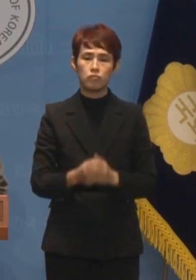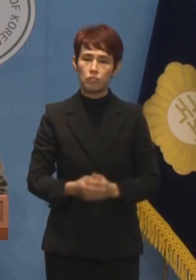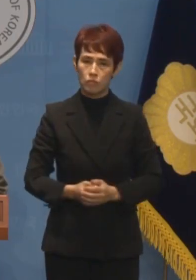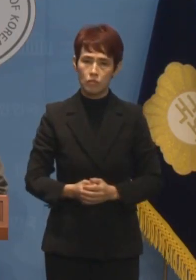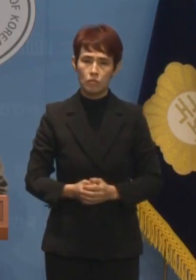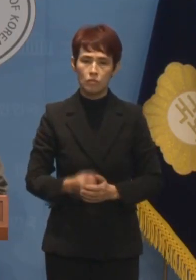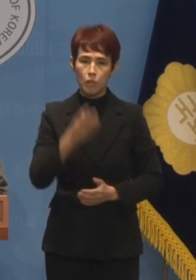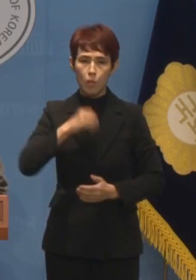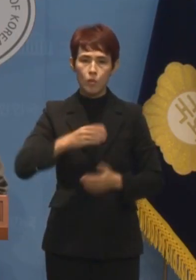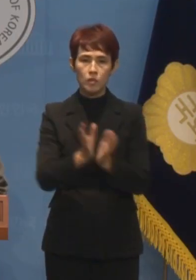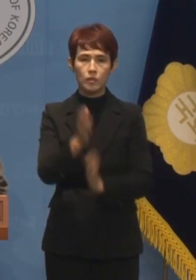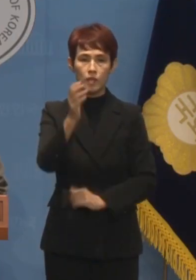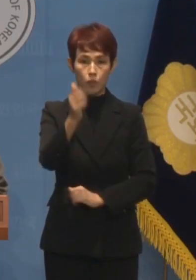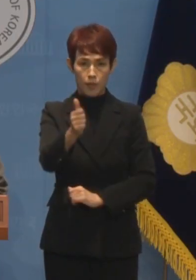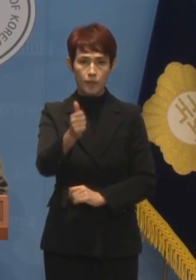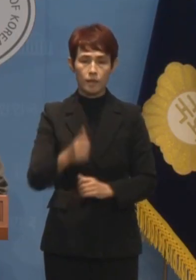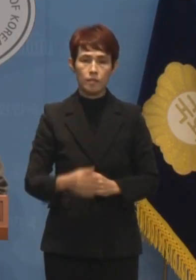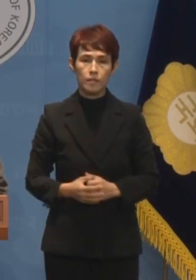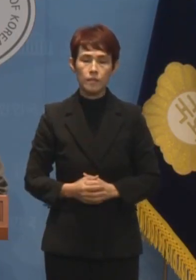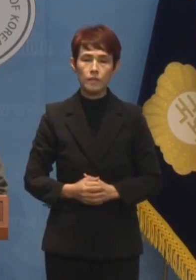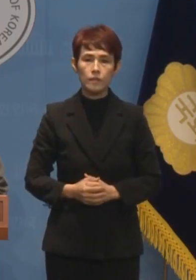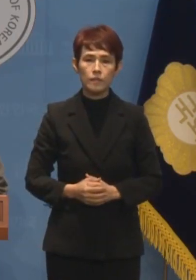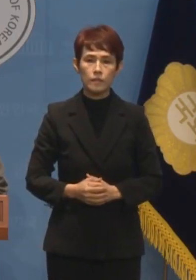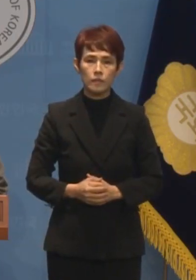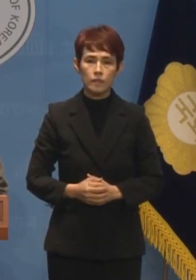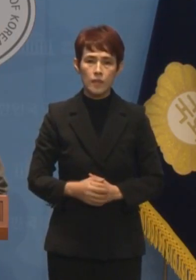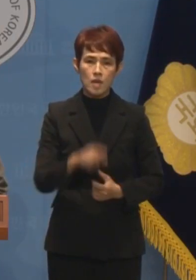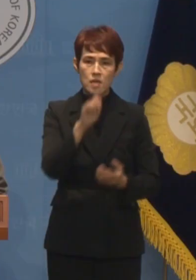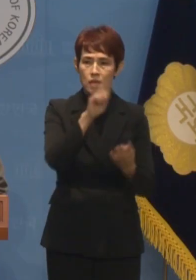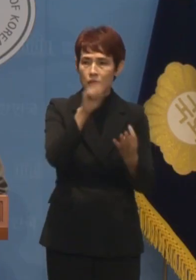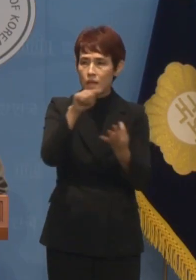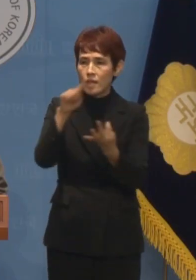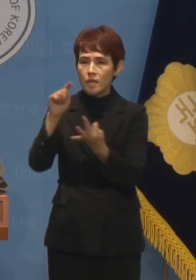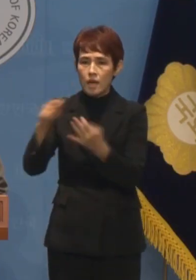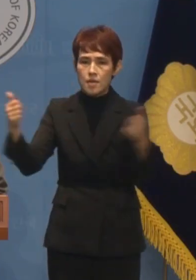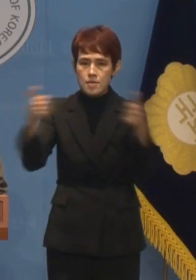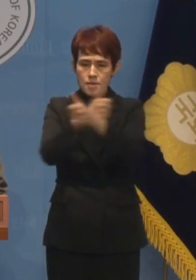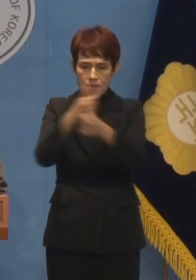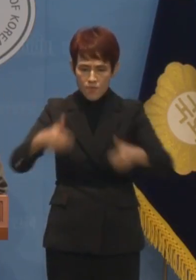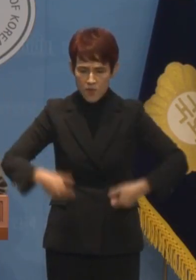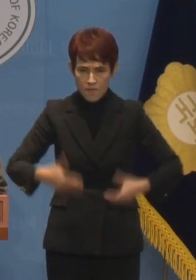보건복지부 장관까지 아주 차고 넘칩니다.